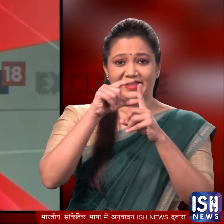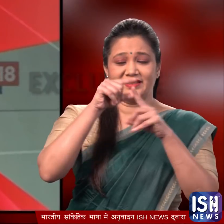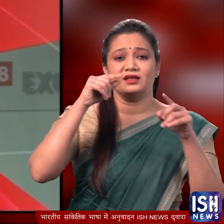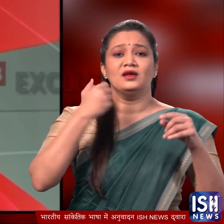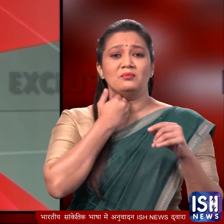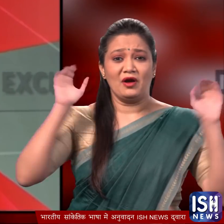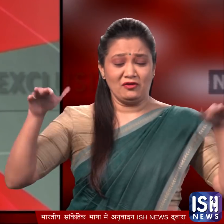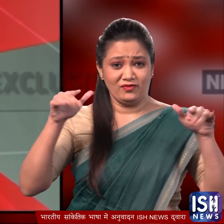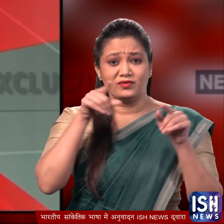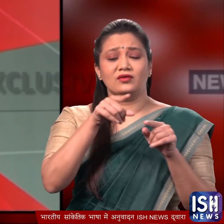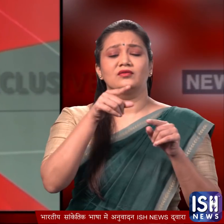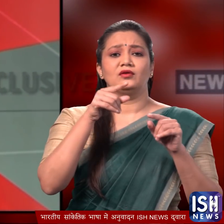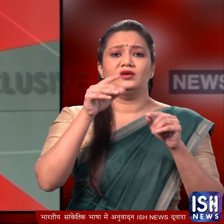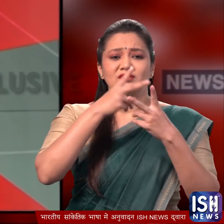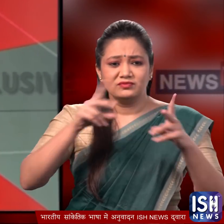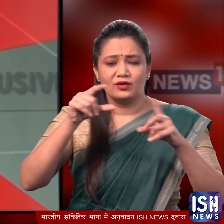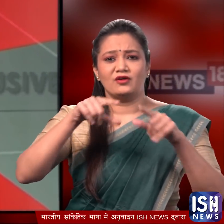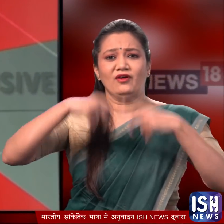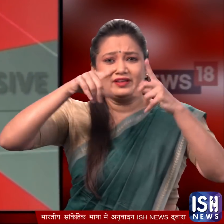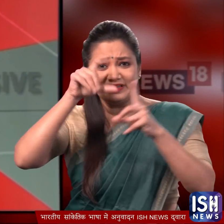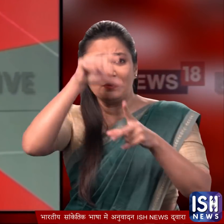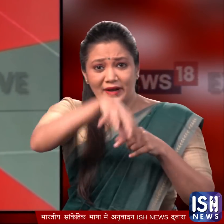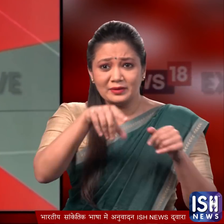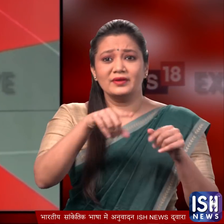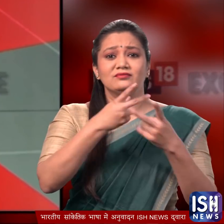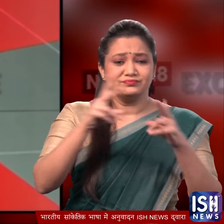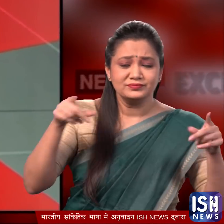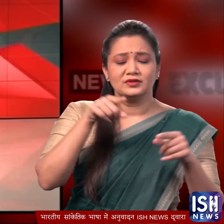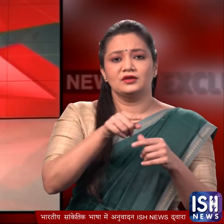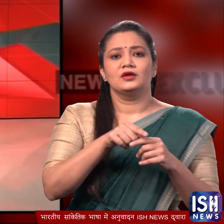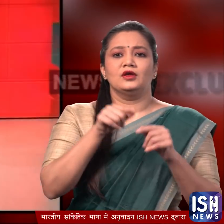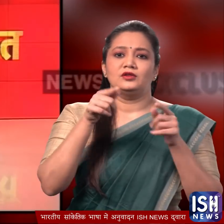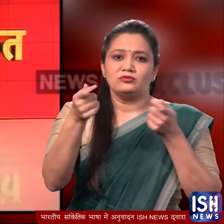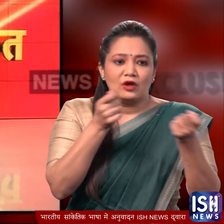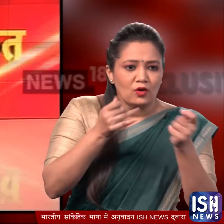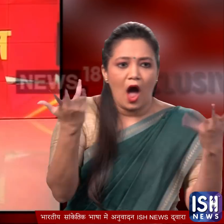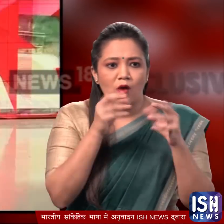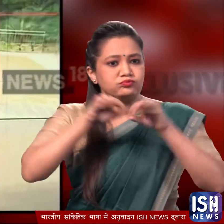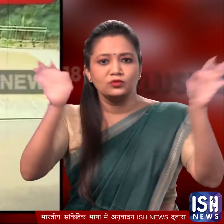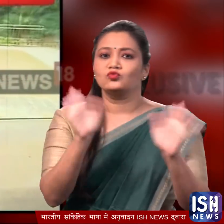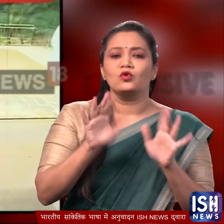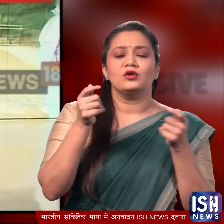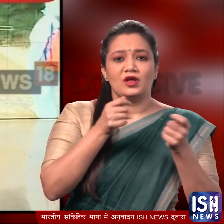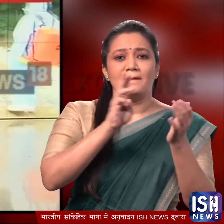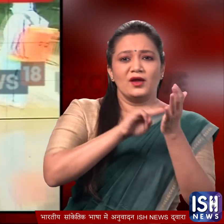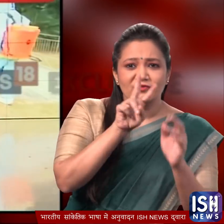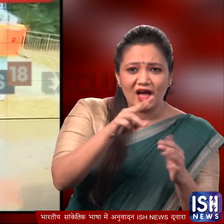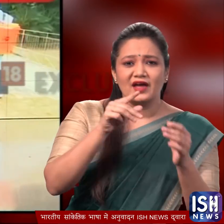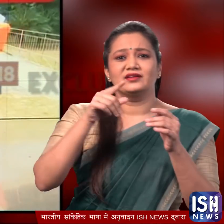दिल्ली में बर्ड फ्लू की पुष्टी होने के बाद पशुपालन विभाग अब इस बीमारी को फैलने से रोकनी में जुट गया। दिल्ली के मयूर विहार